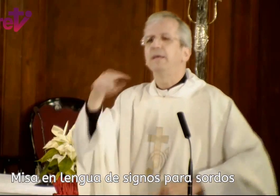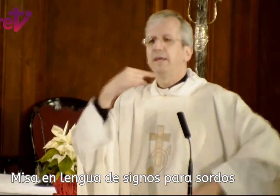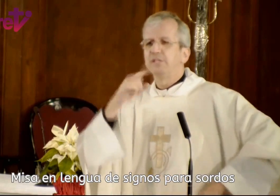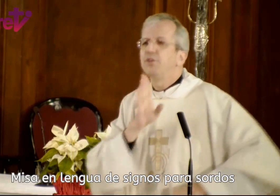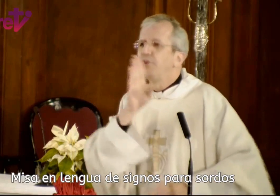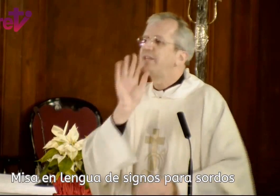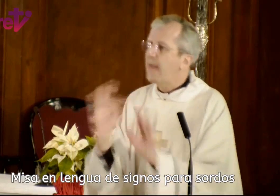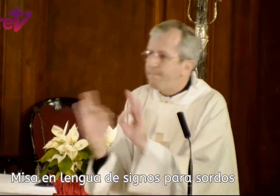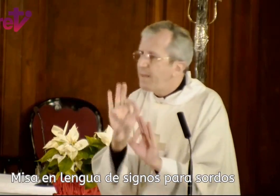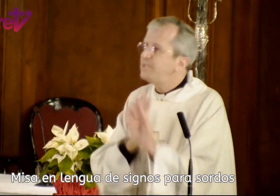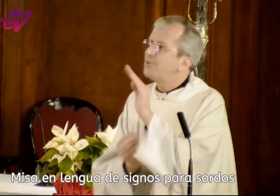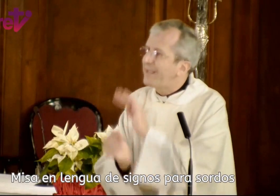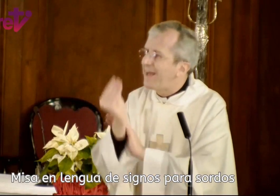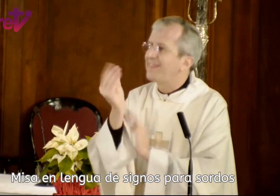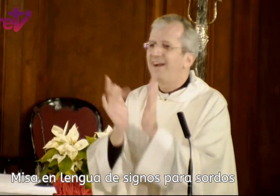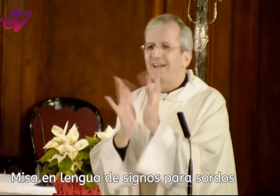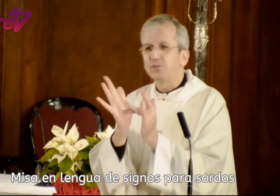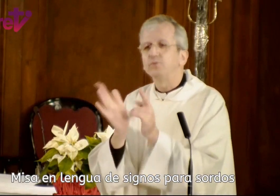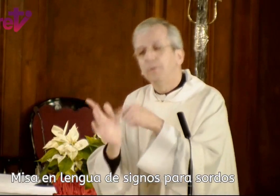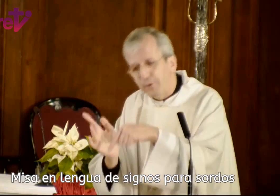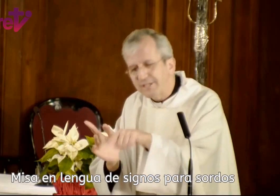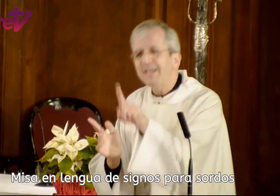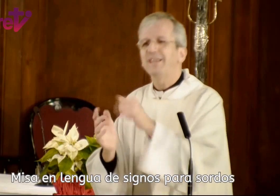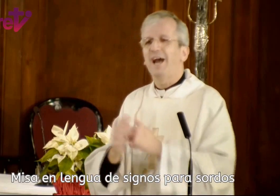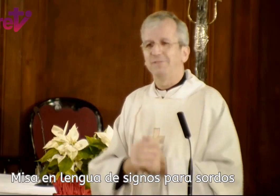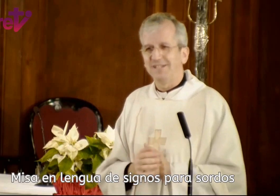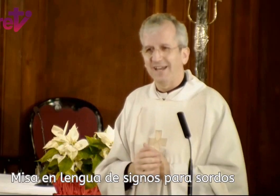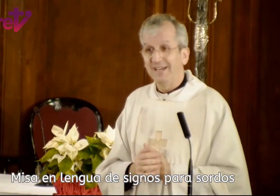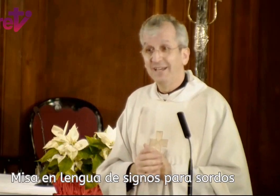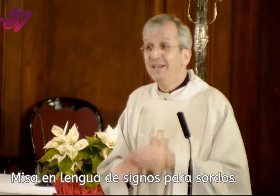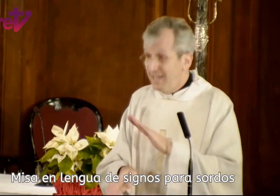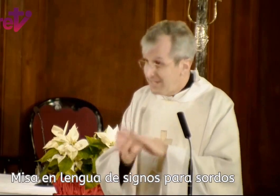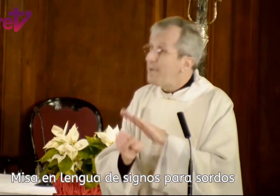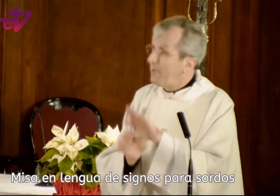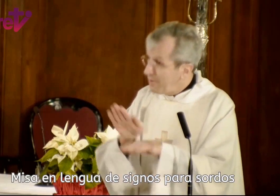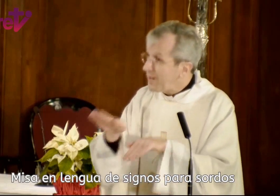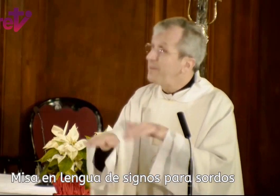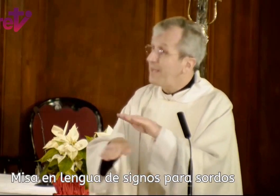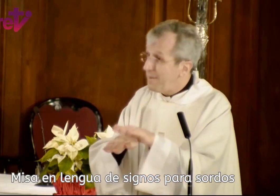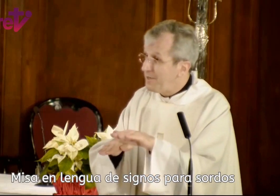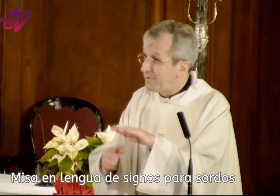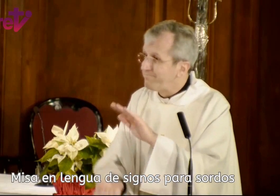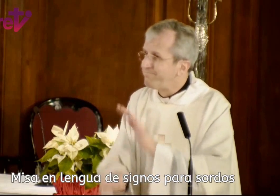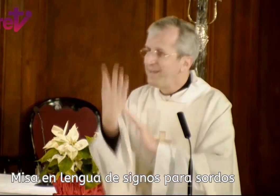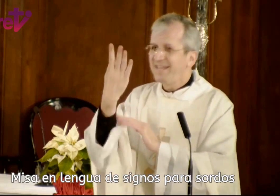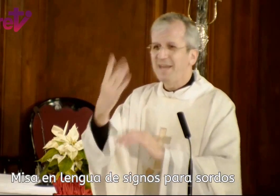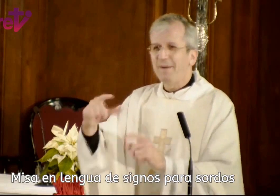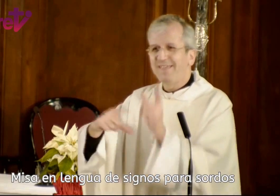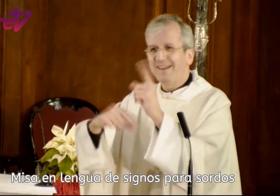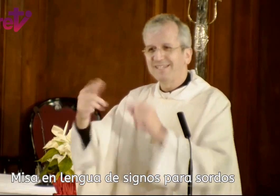es donde está previsto que nazca Jesús, pues id a visitarle. Se ponen otra vez en camino y aparece la